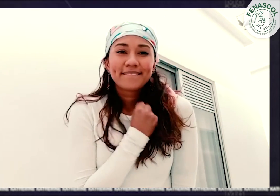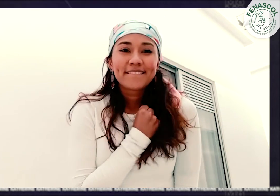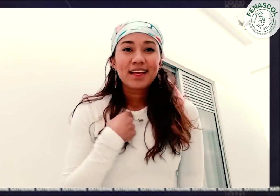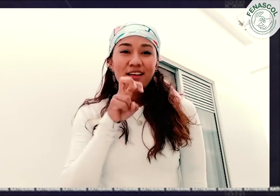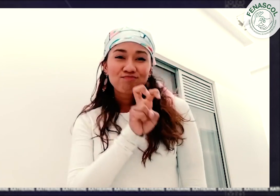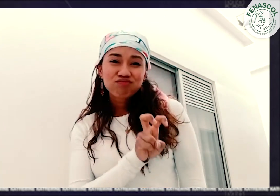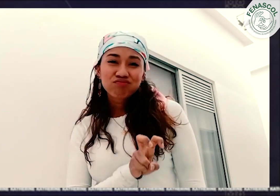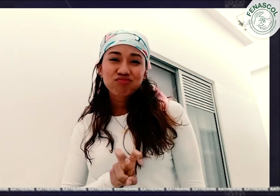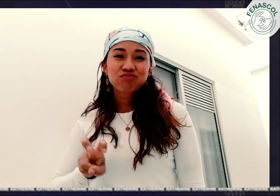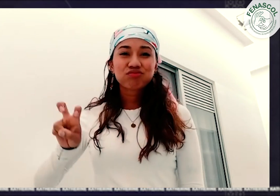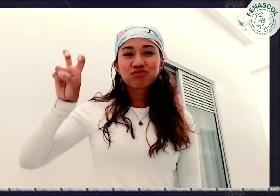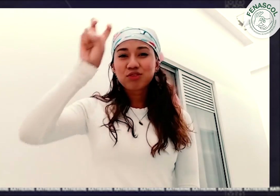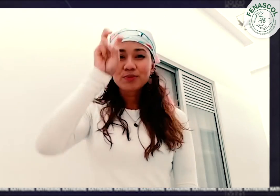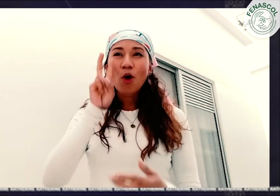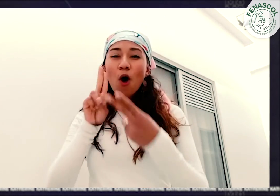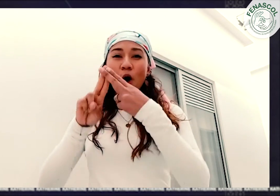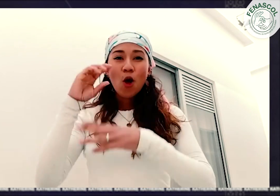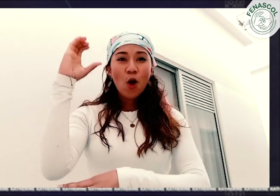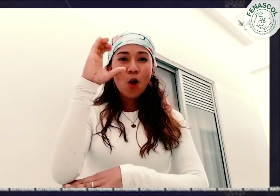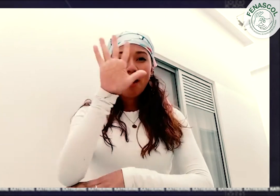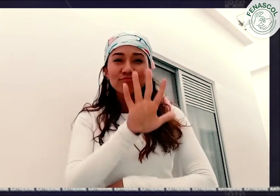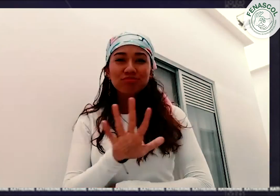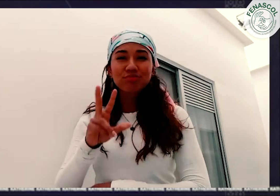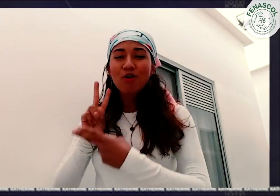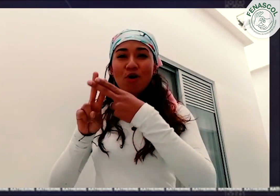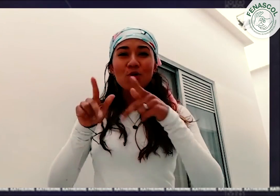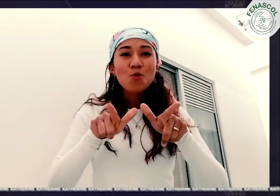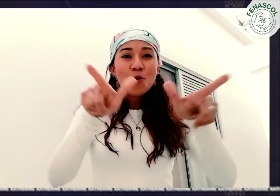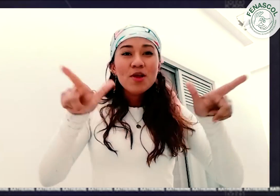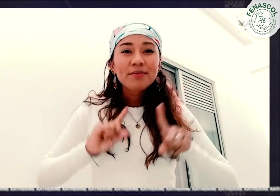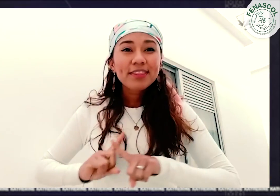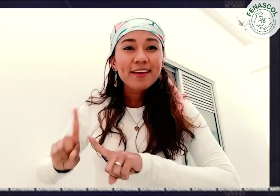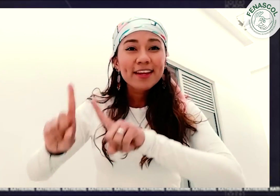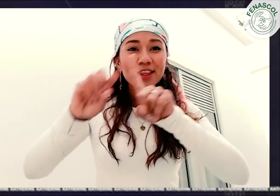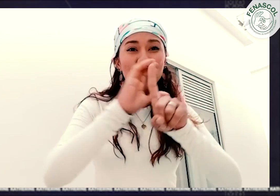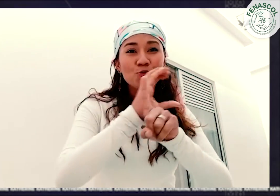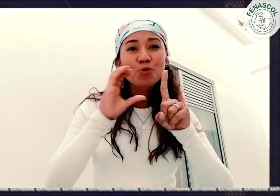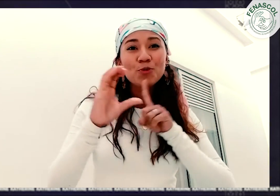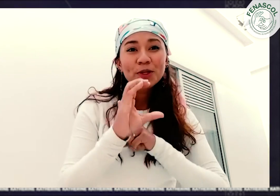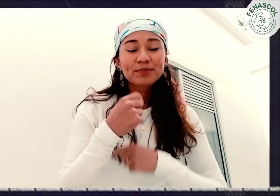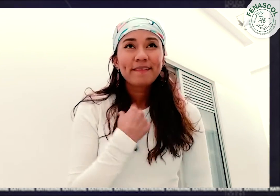Amo viajar por todo el país y poder conocer diferentes lugares, su cultura Son cosas que me fascinan